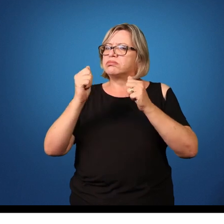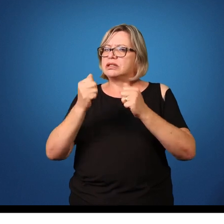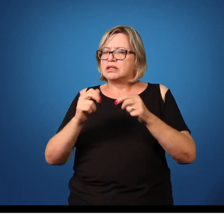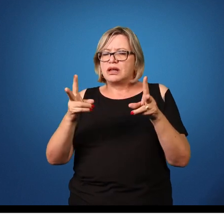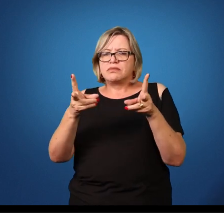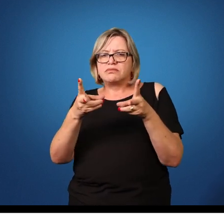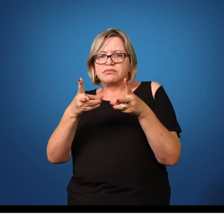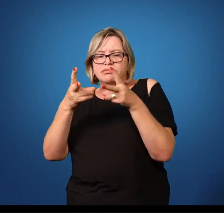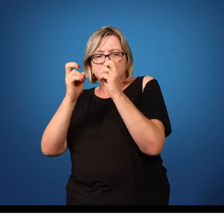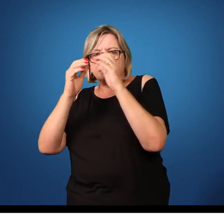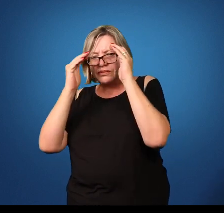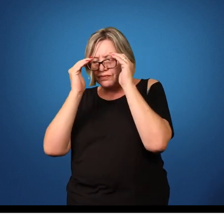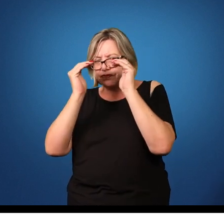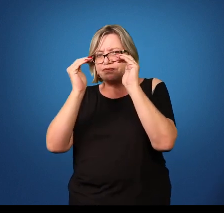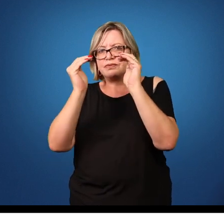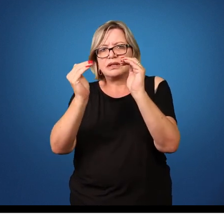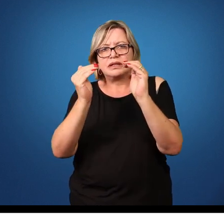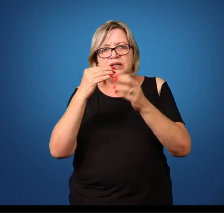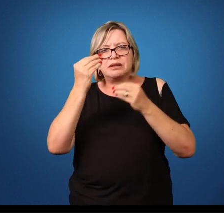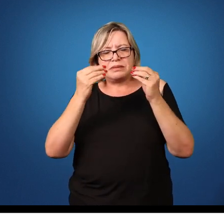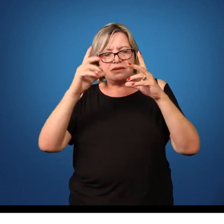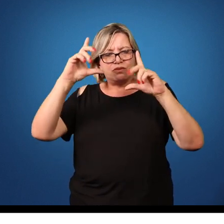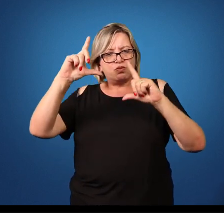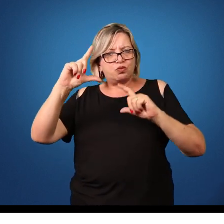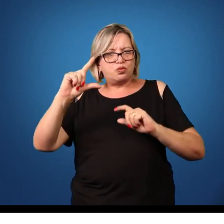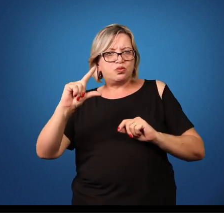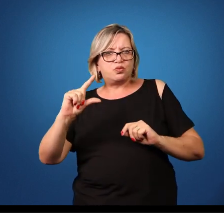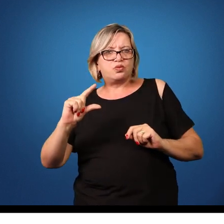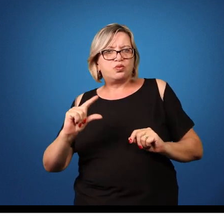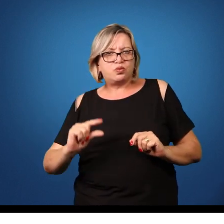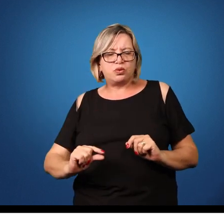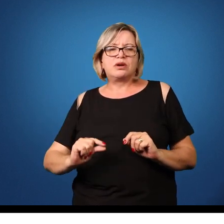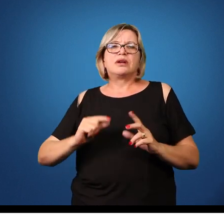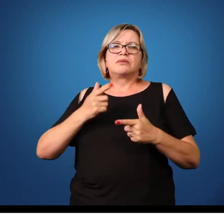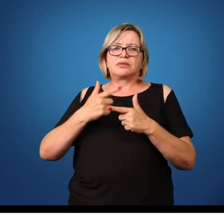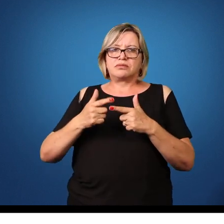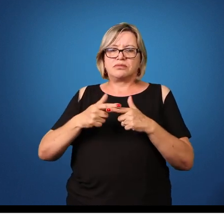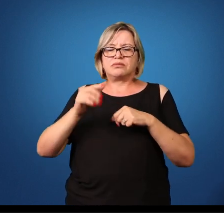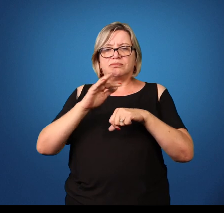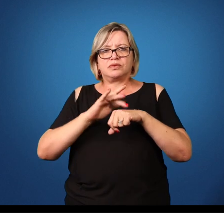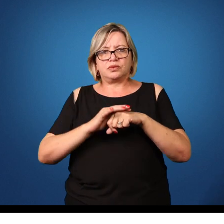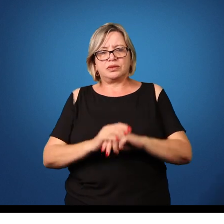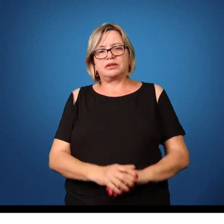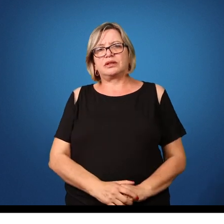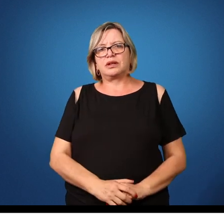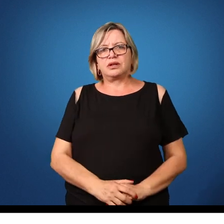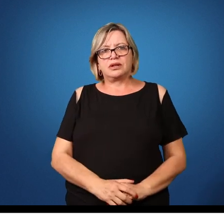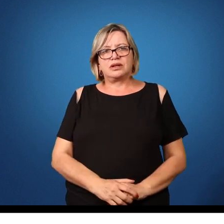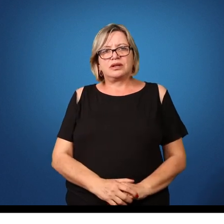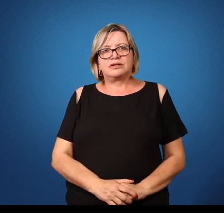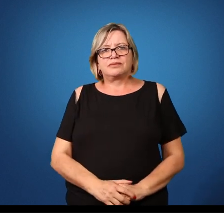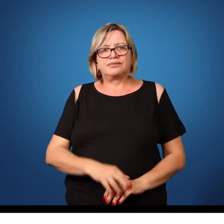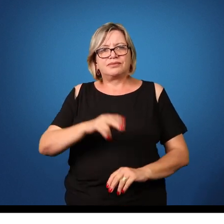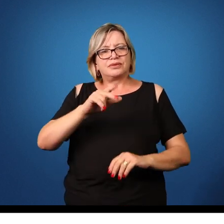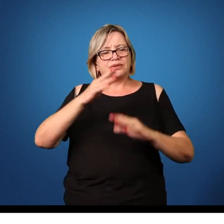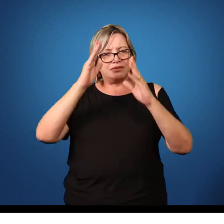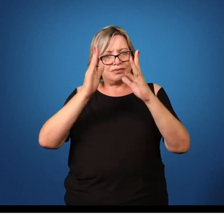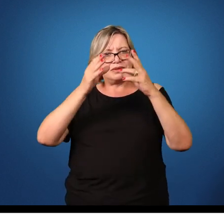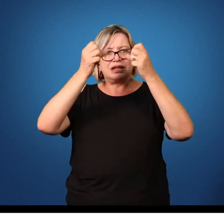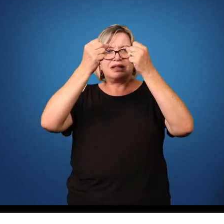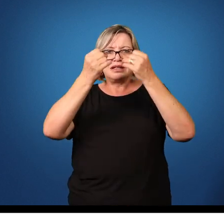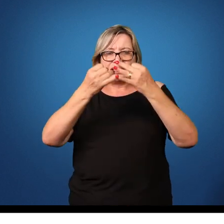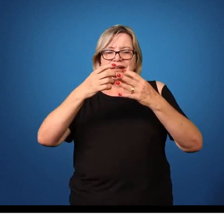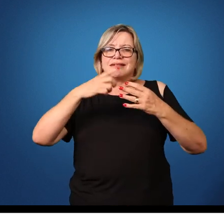devem ser contempladas para diminuir a chance de contaminação com esse verme. Bom pessoal, como eu falei, existem